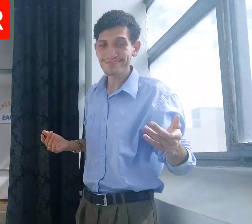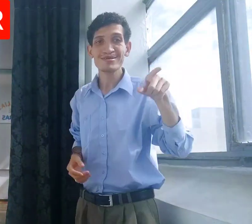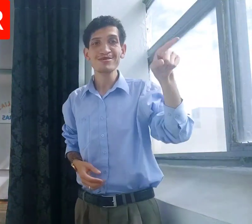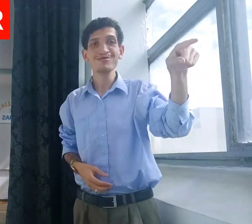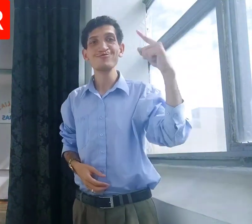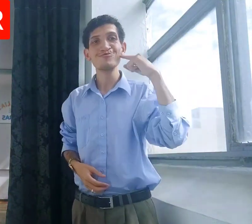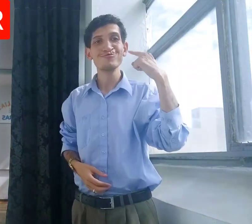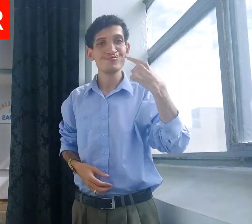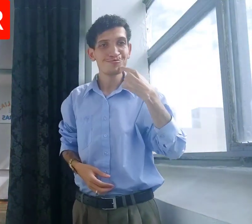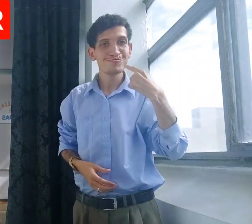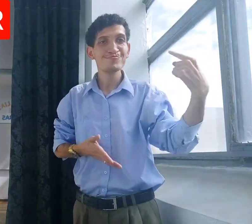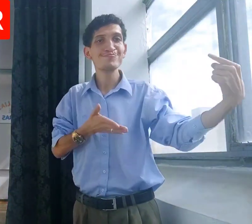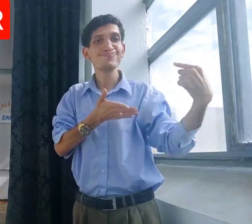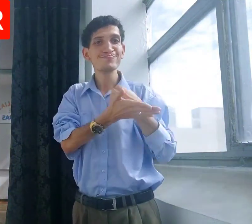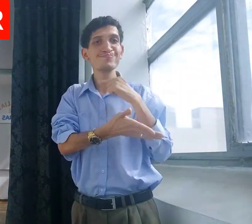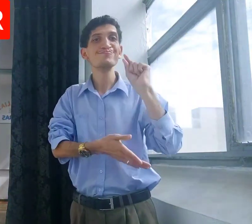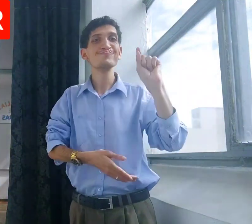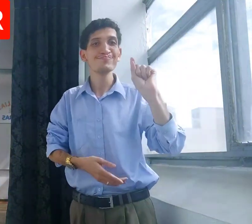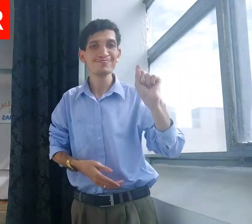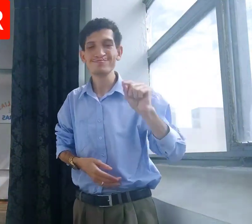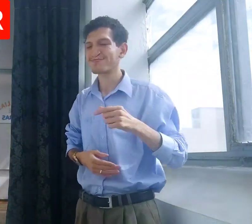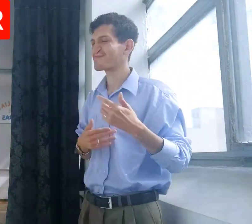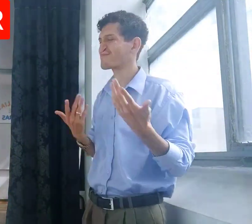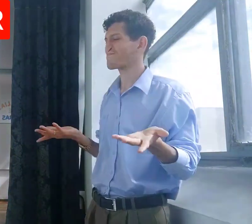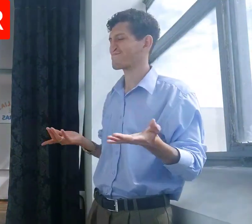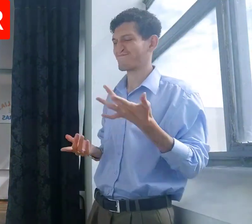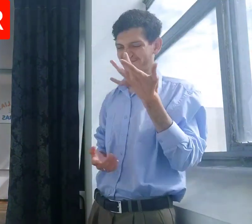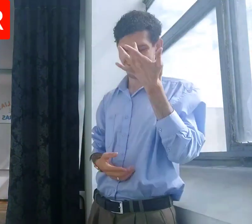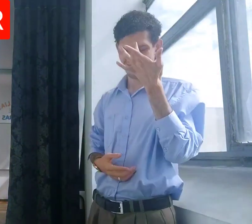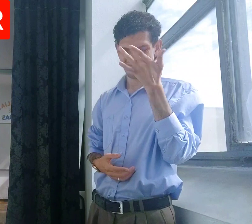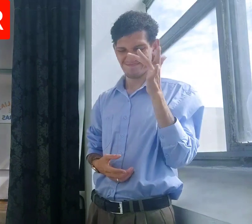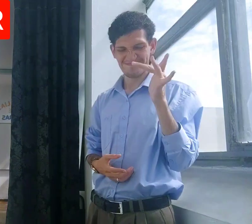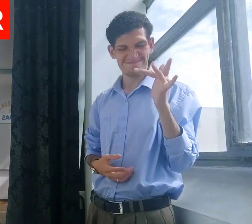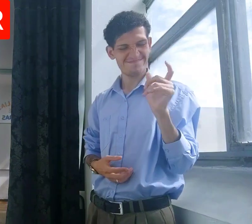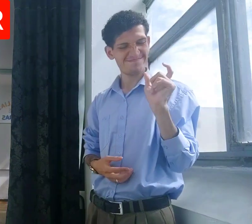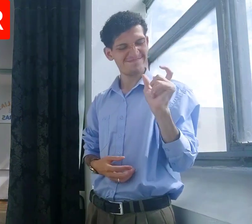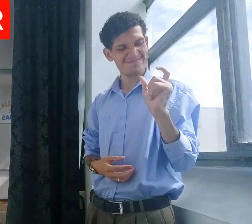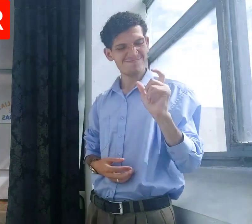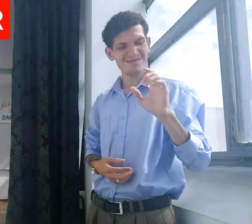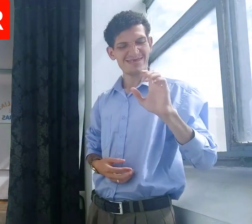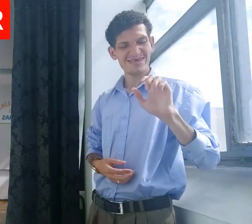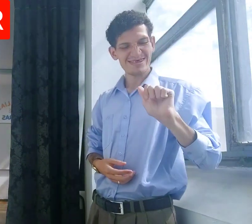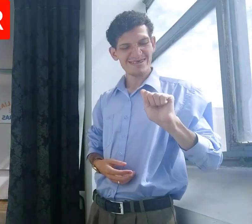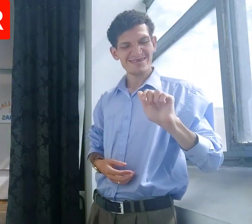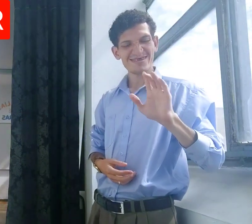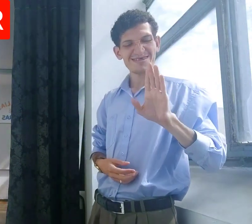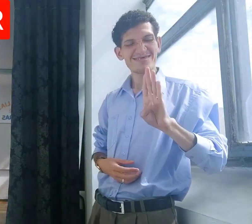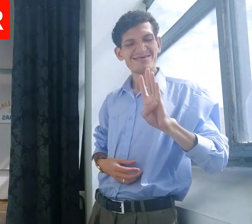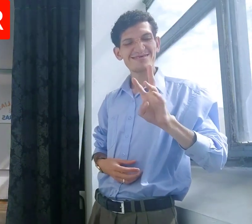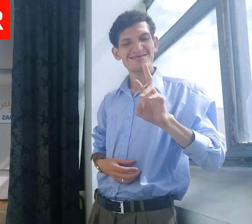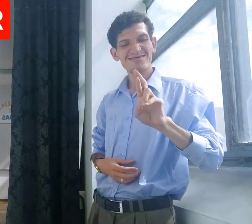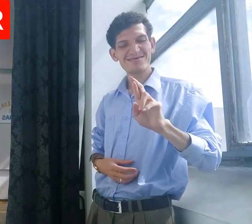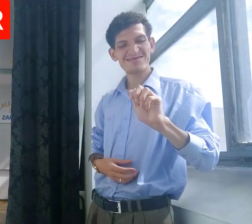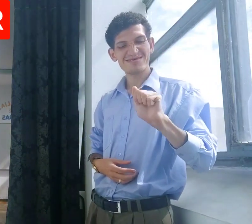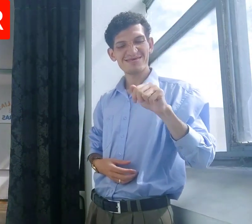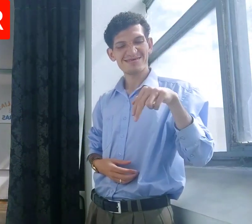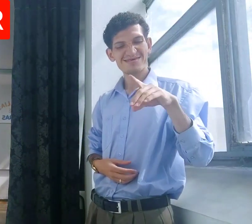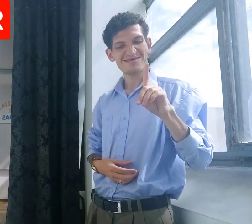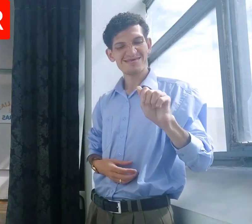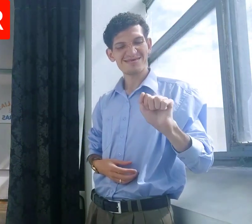Hohohohohoho! O vau surdo me perguntou o que? Mas, estranho, a palavra ABBRANDAR.